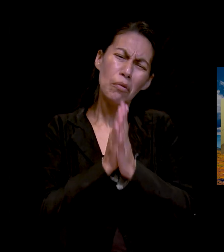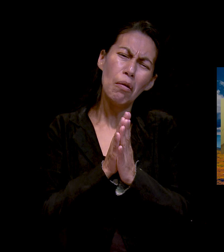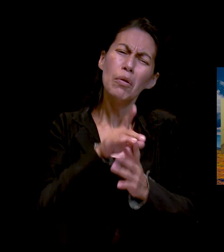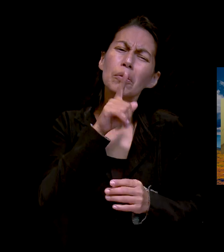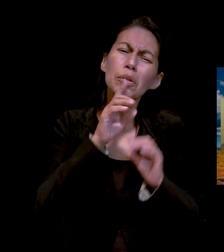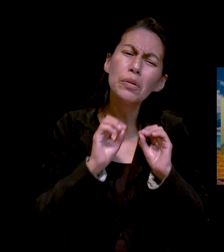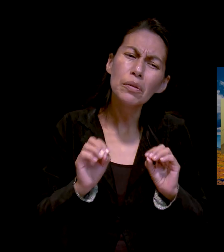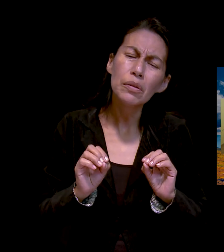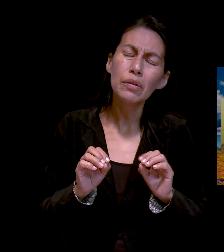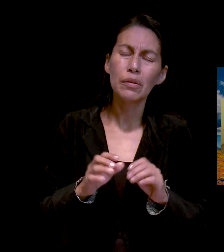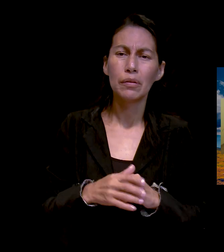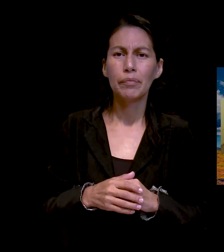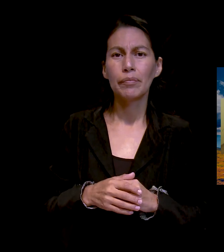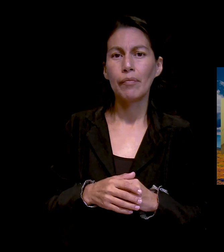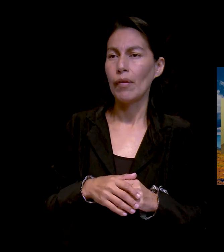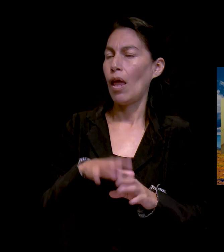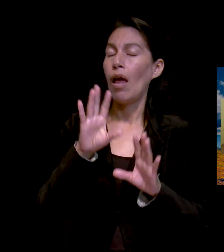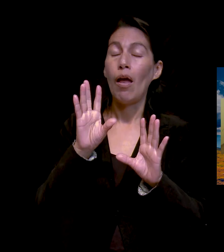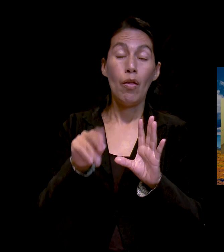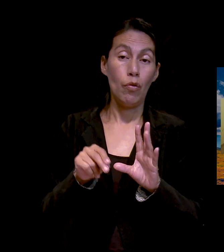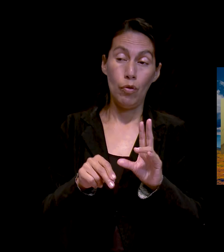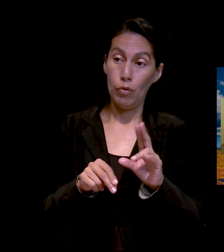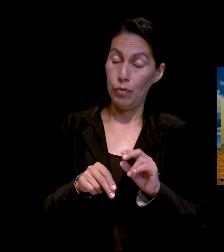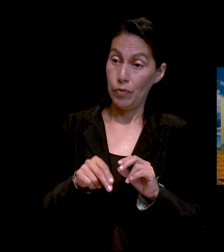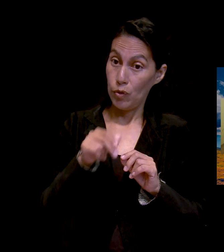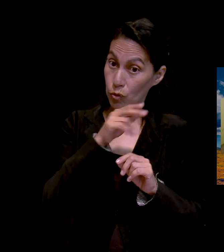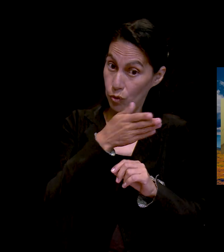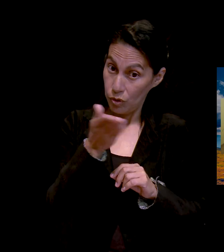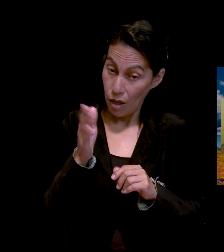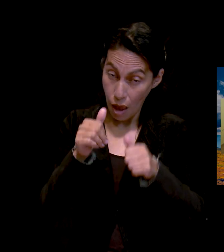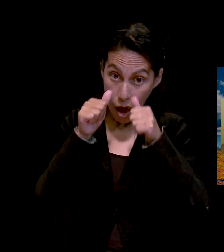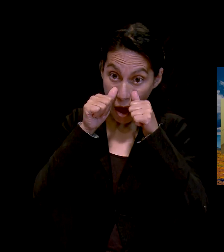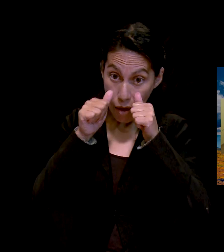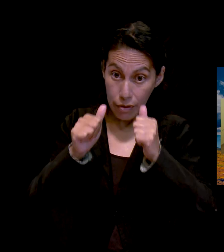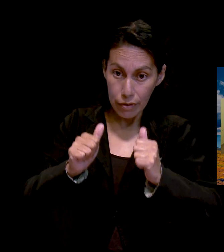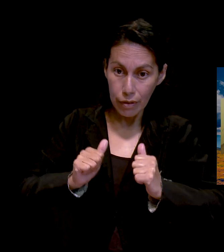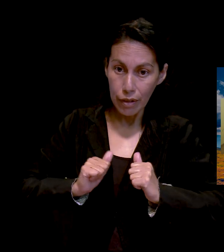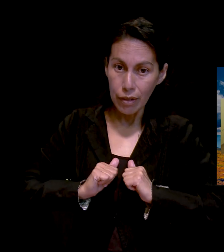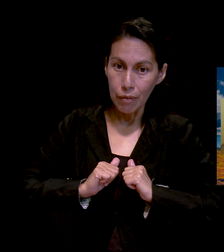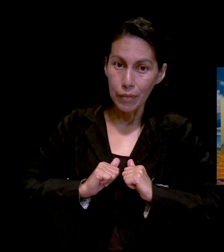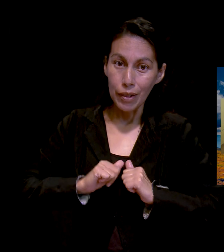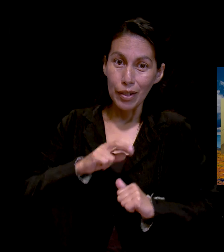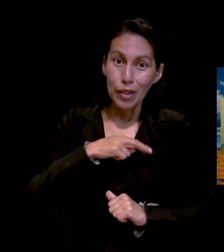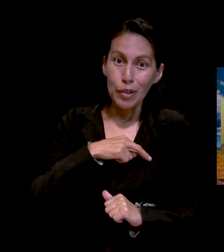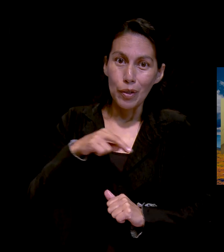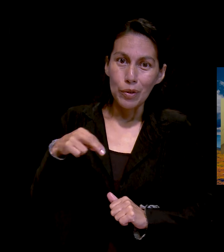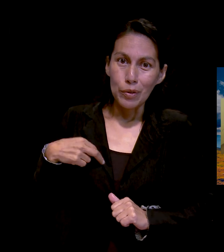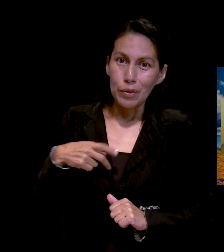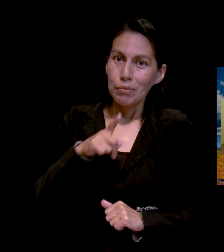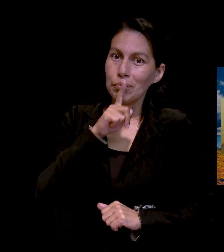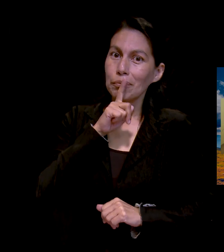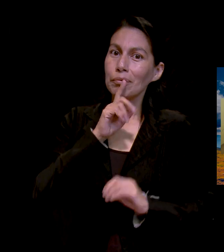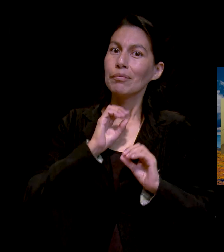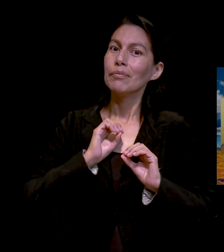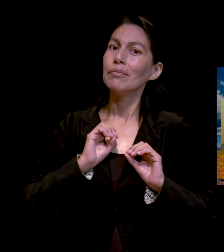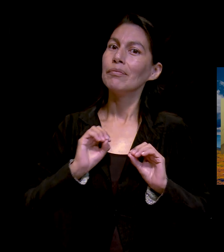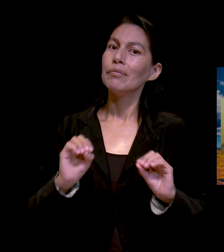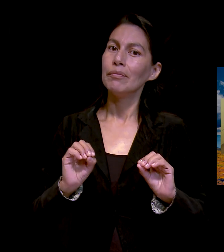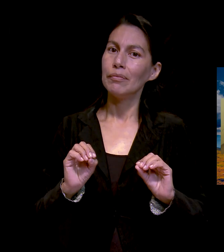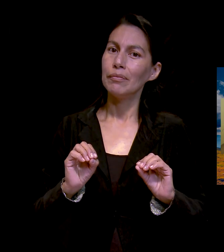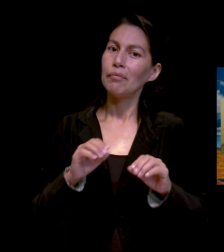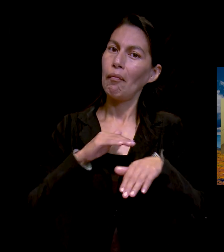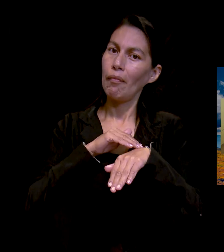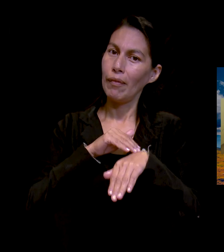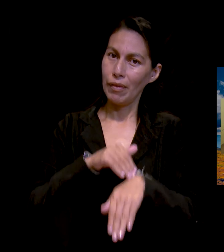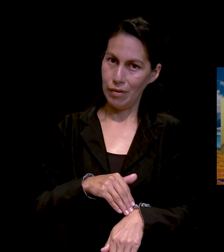eso, es que nosotros teníamos que poner atención. Y, pues, teníamos que, ahora sí, hacer caso a lo que ella nos decía, ¿no?